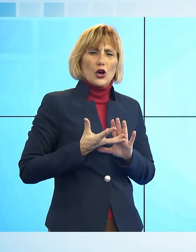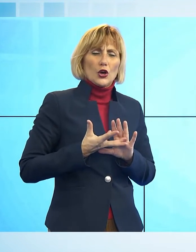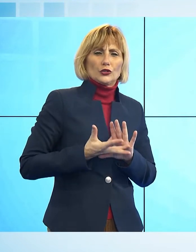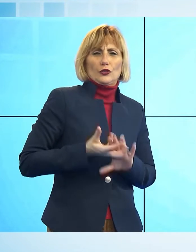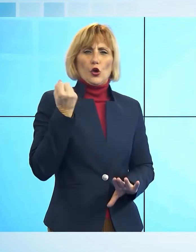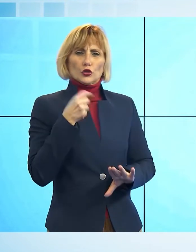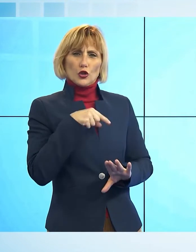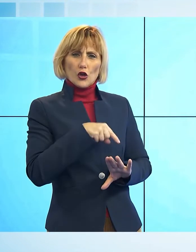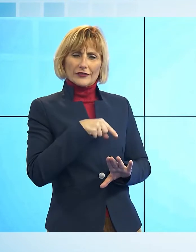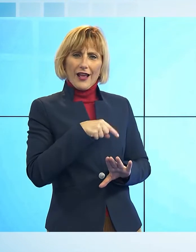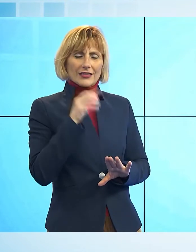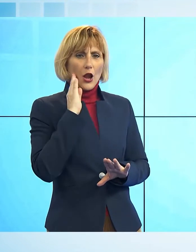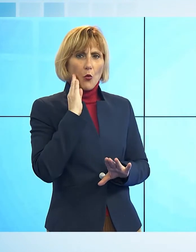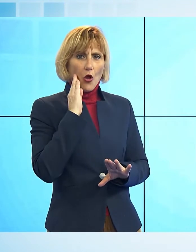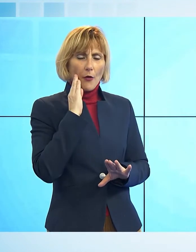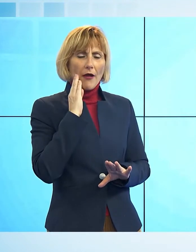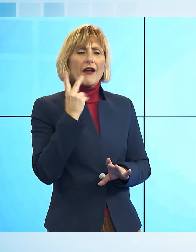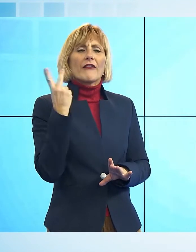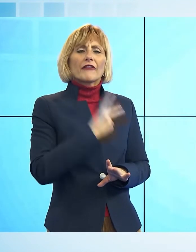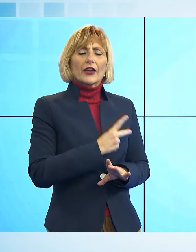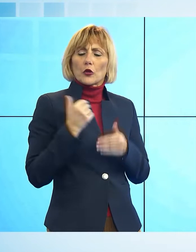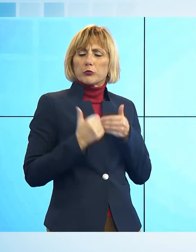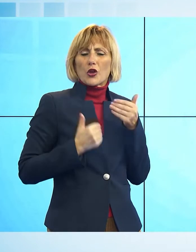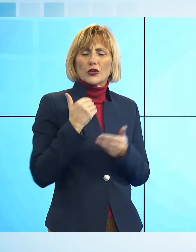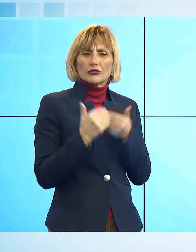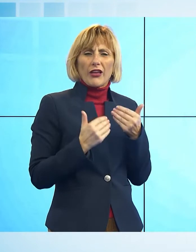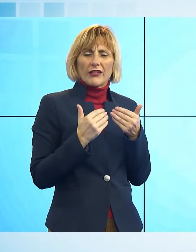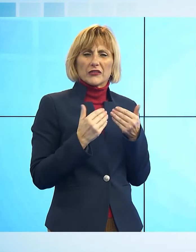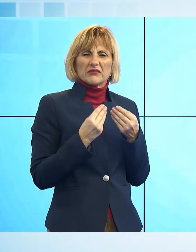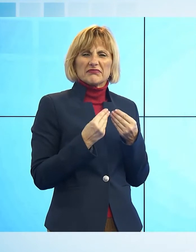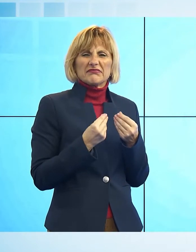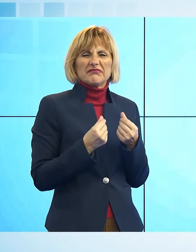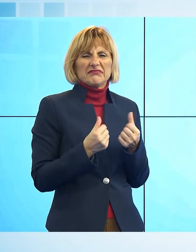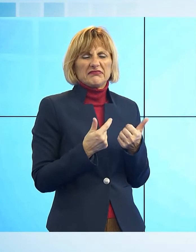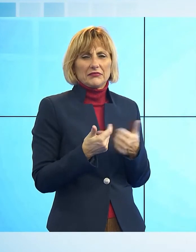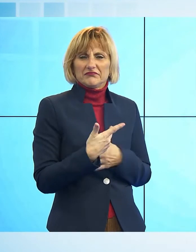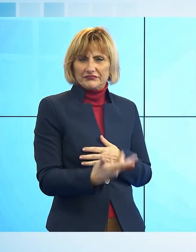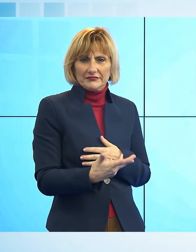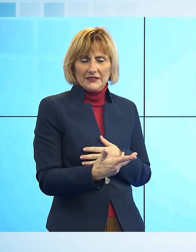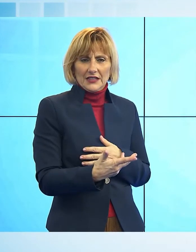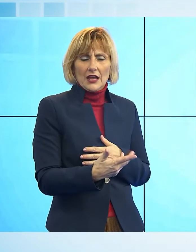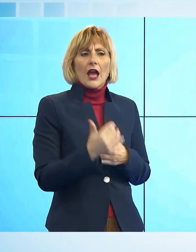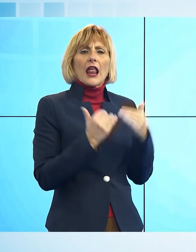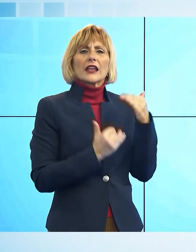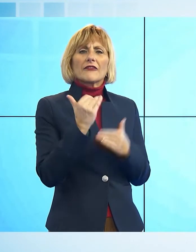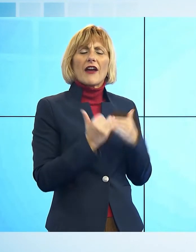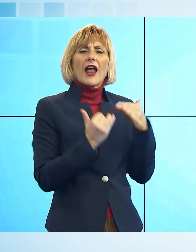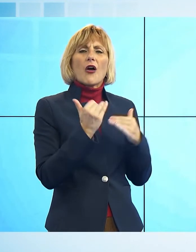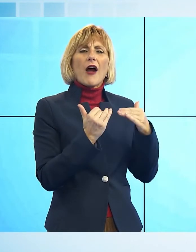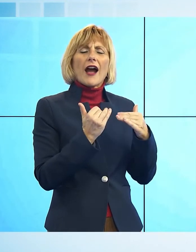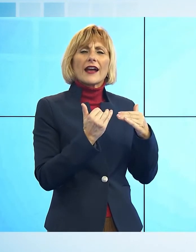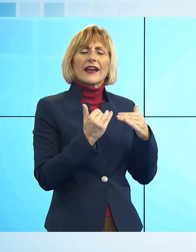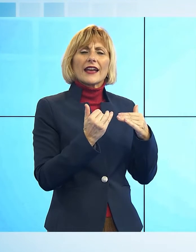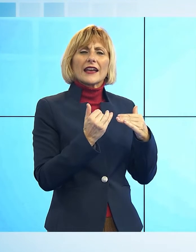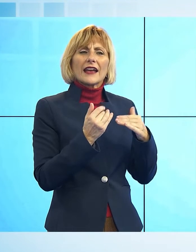vedo un processo di degrado che si manifesta anche a livello di Eros, più in generale di